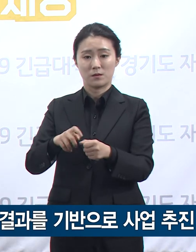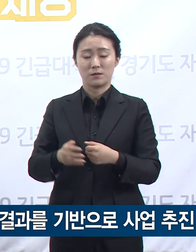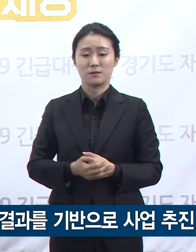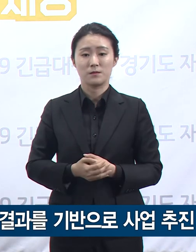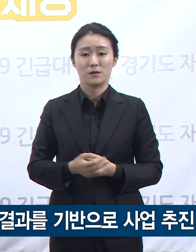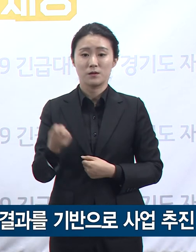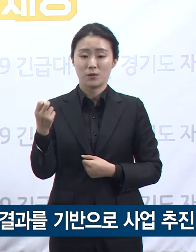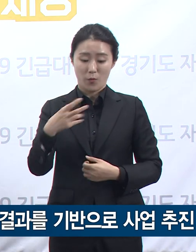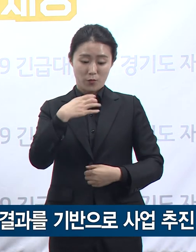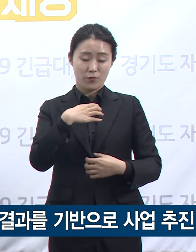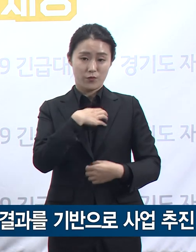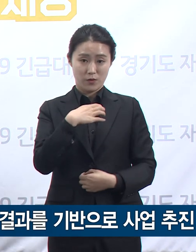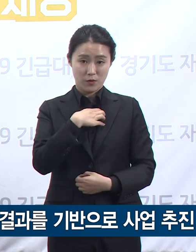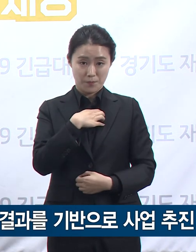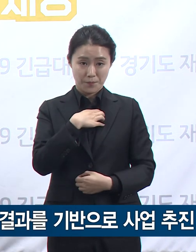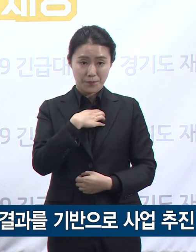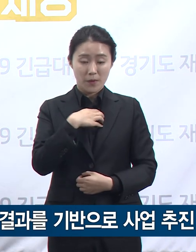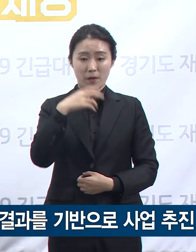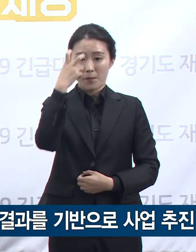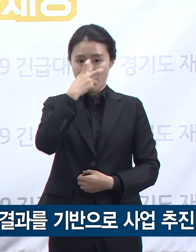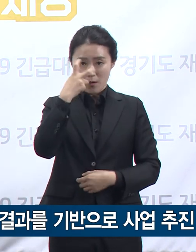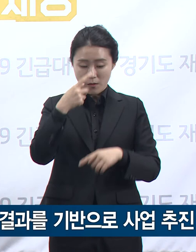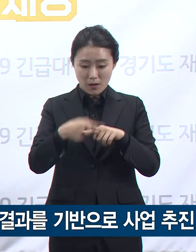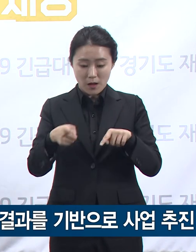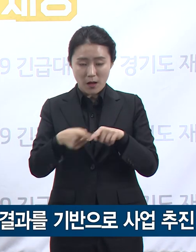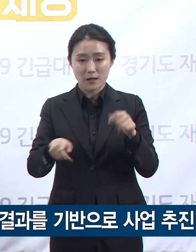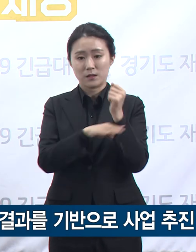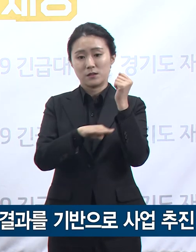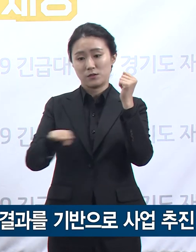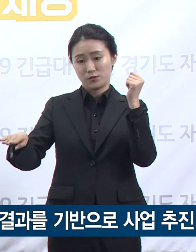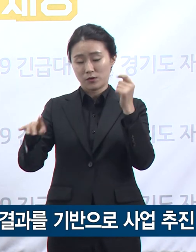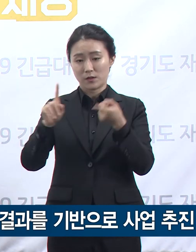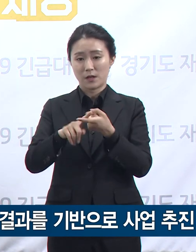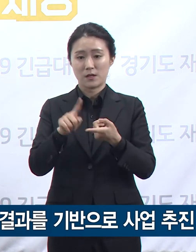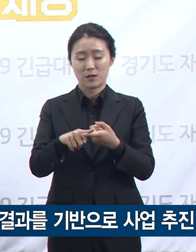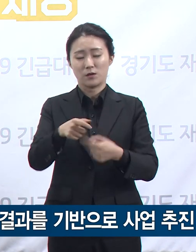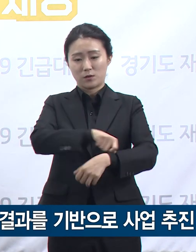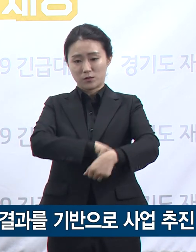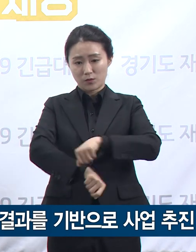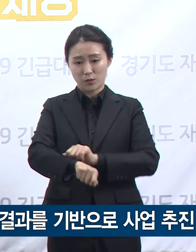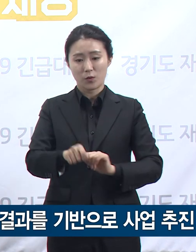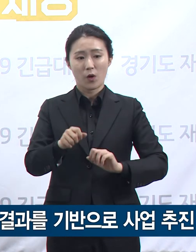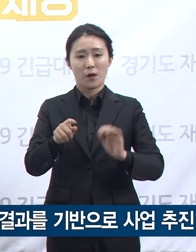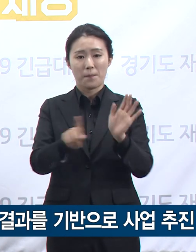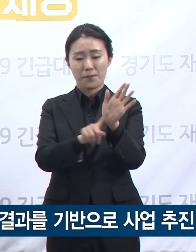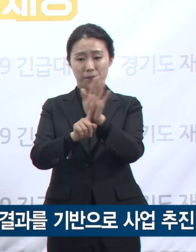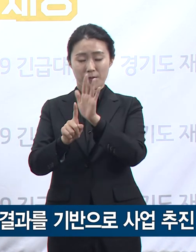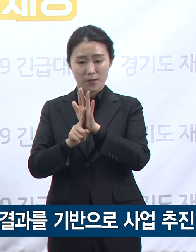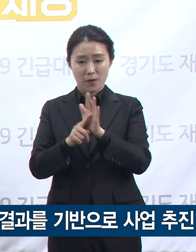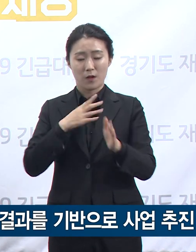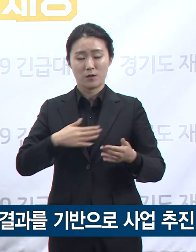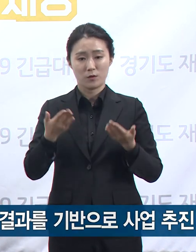공유할 예정이며 앞으로도 경기도 문화예술체육관광이 더욱 발전할 수 있도록 최선을 다하겠습니다.